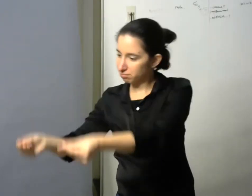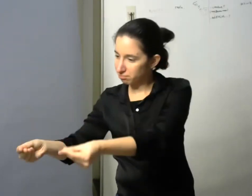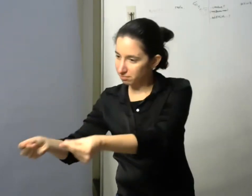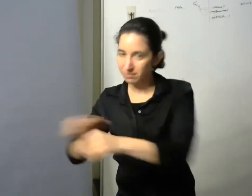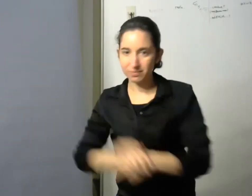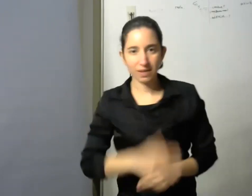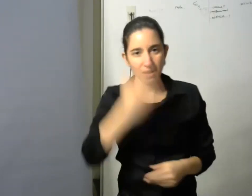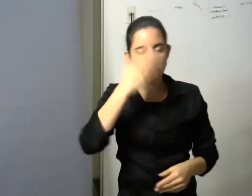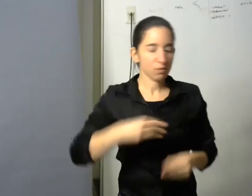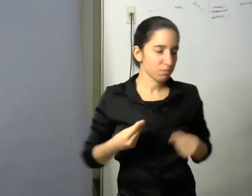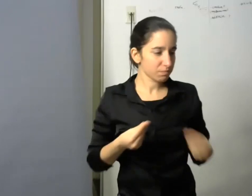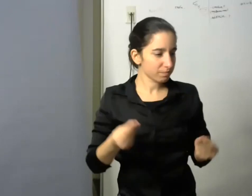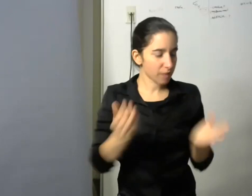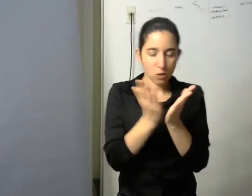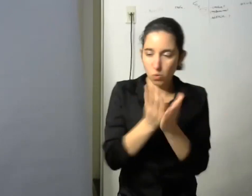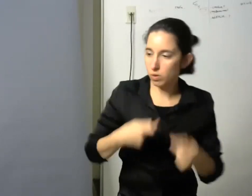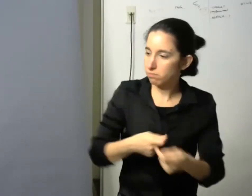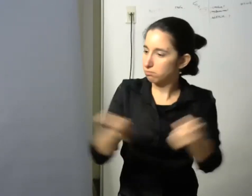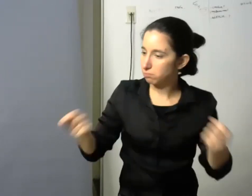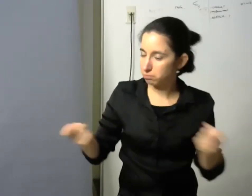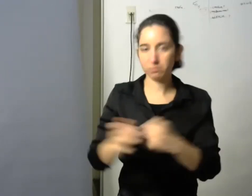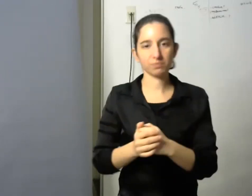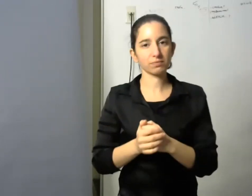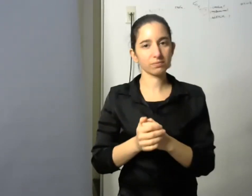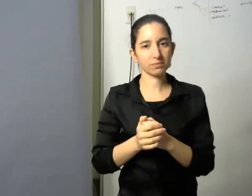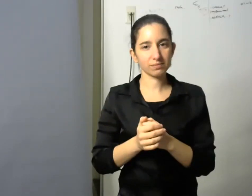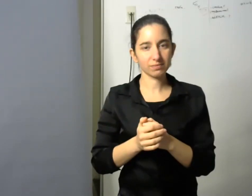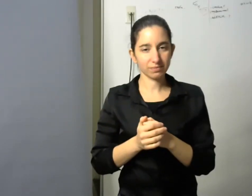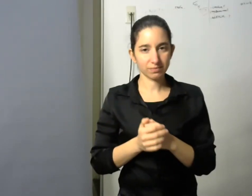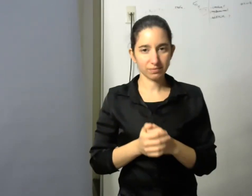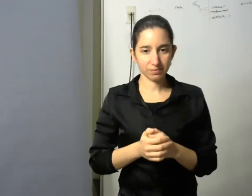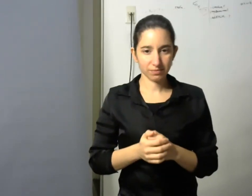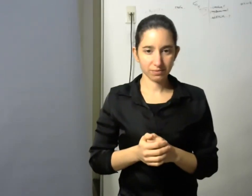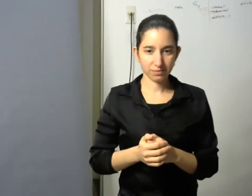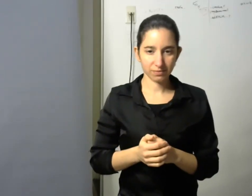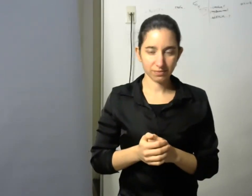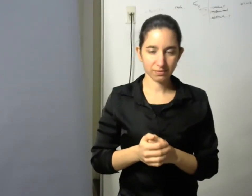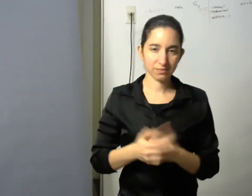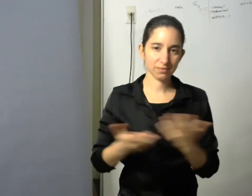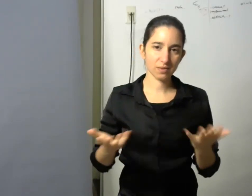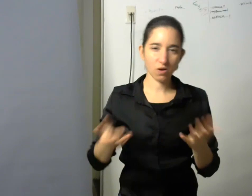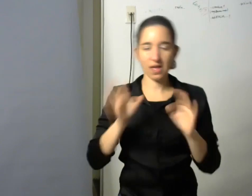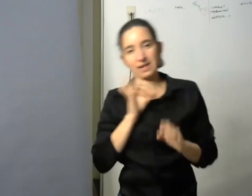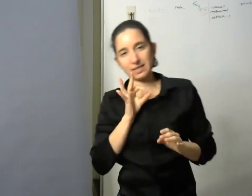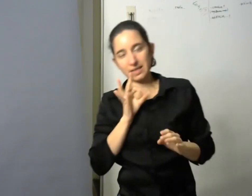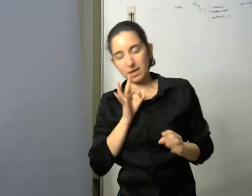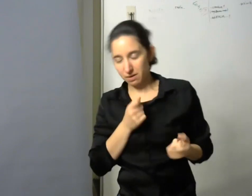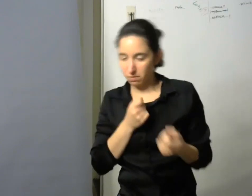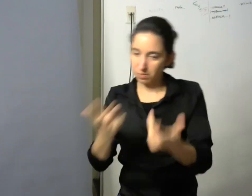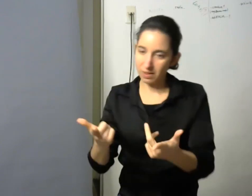que pudieran estudiar finales en parciales o sea que mi postura allí